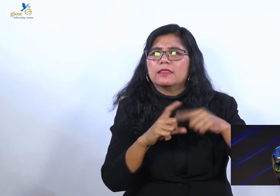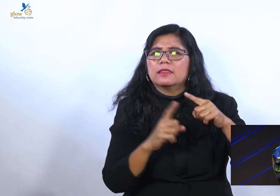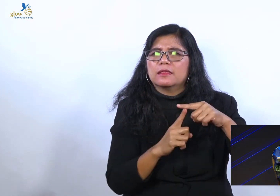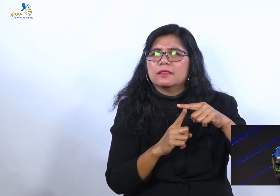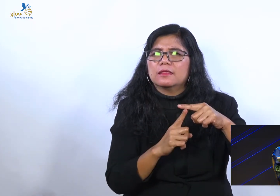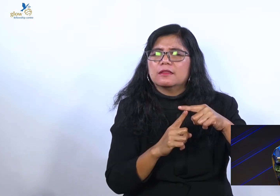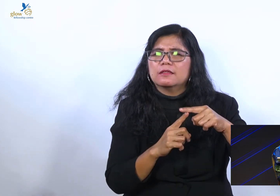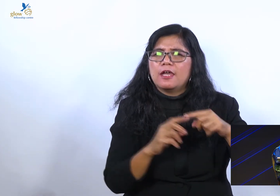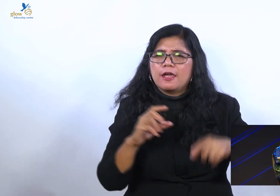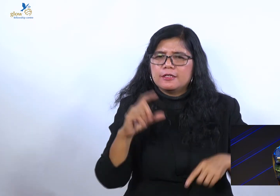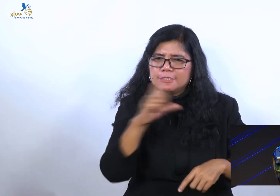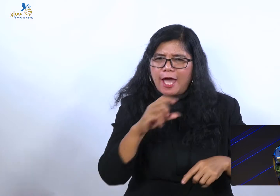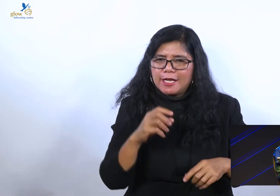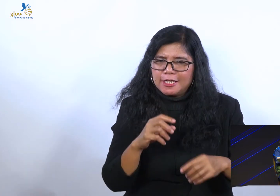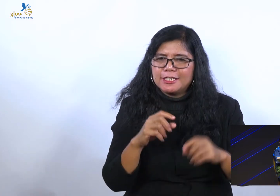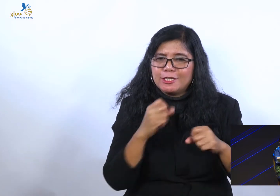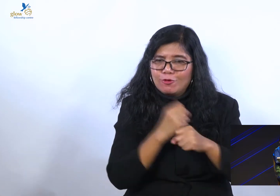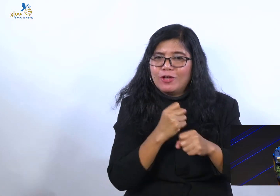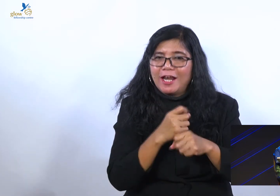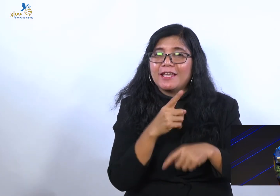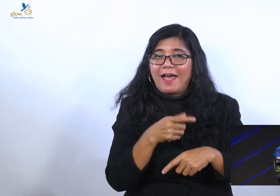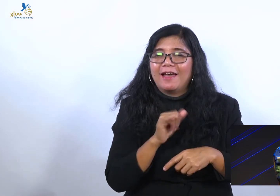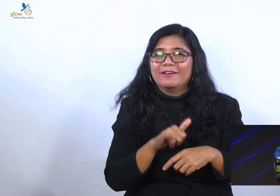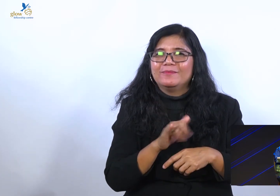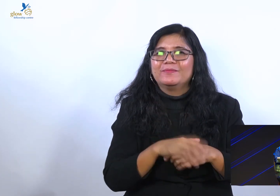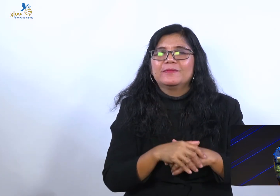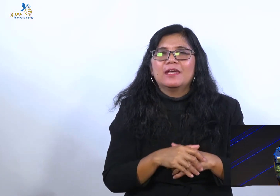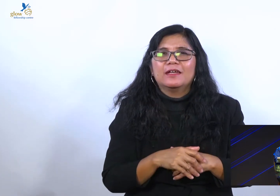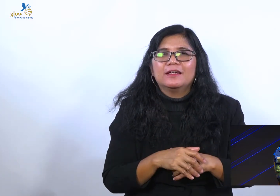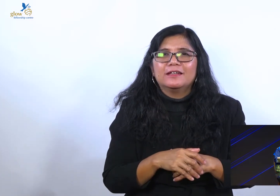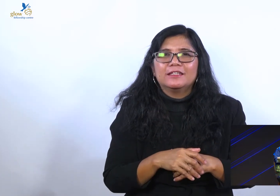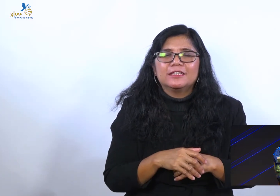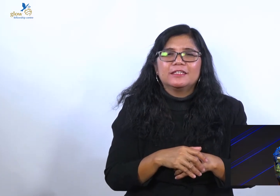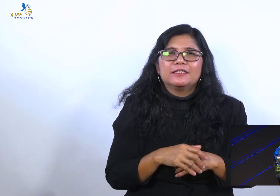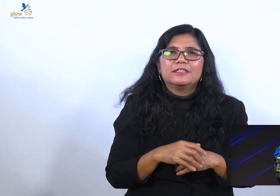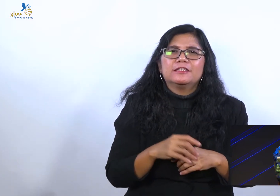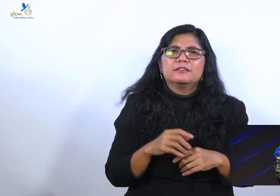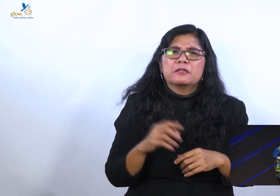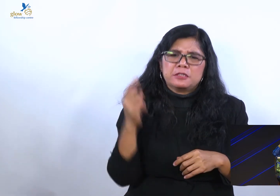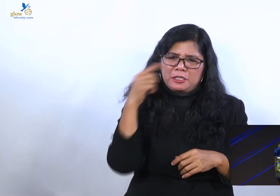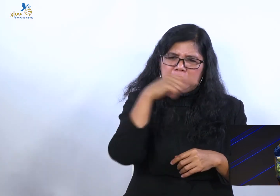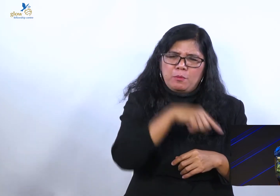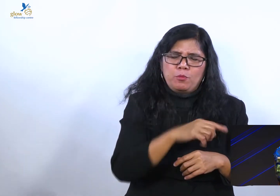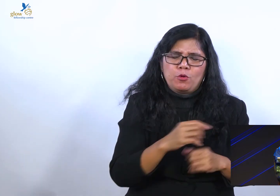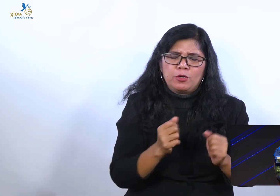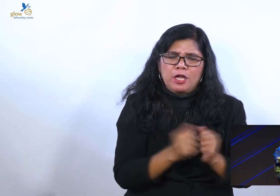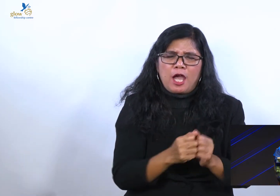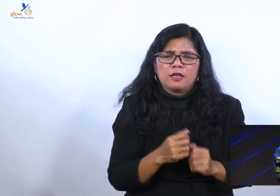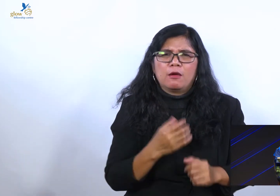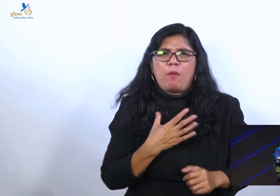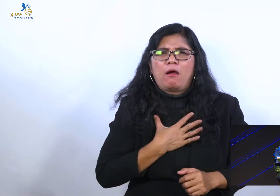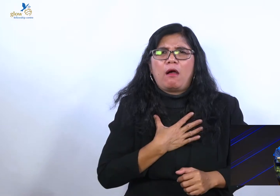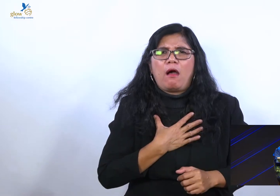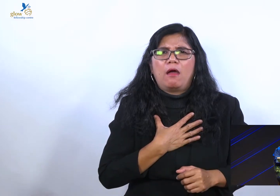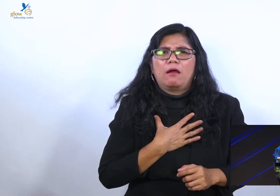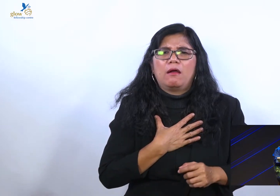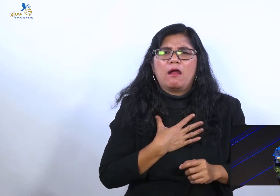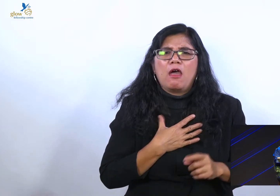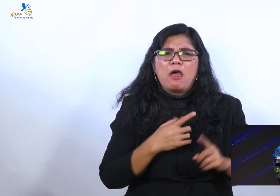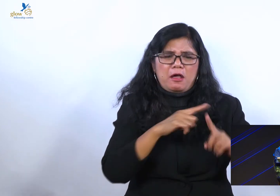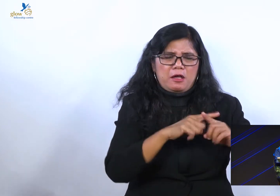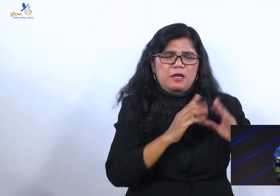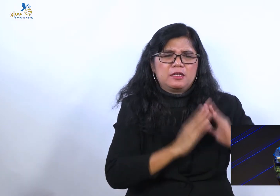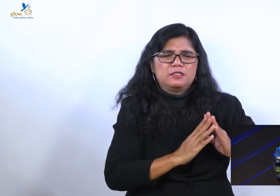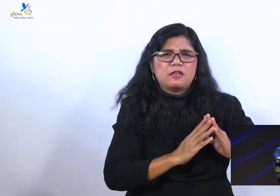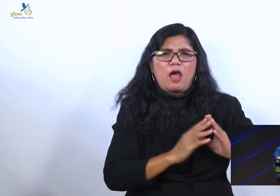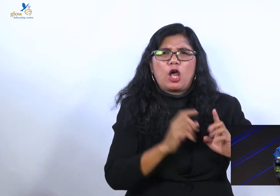Dengan kesombongan saudara. Tertipu. Dengan kebanggaan akan denominasi. Dan doktrin